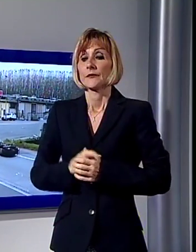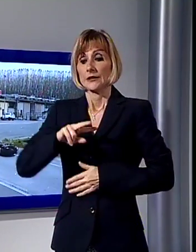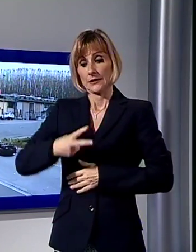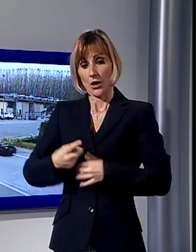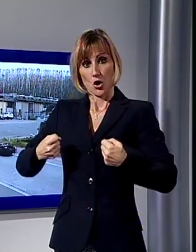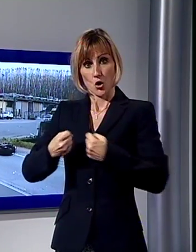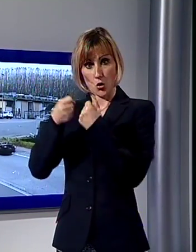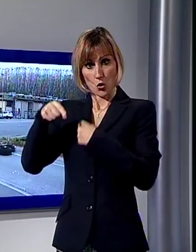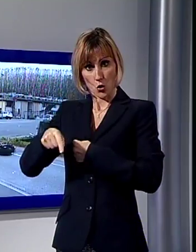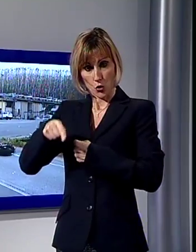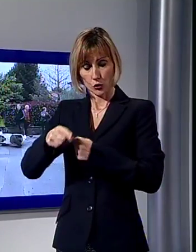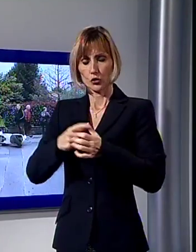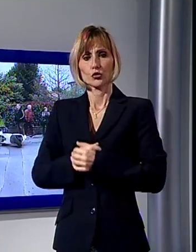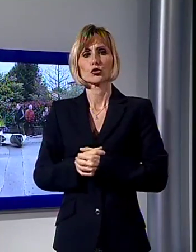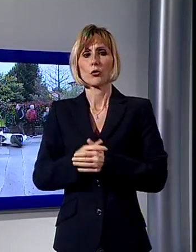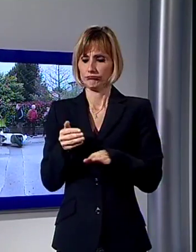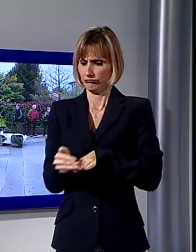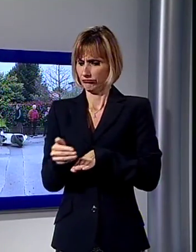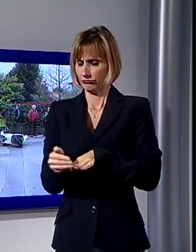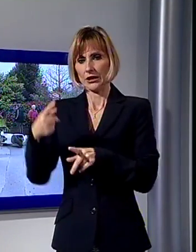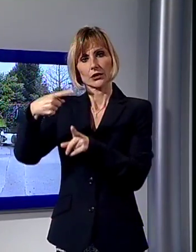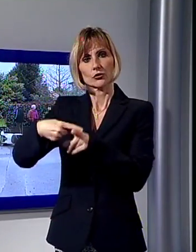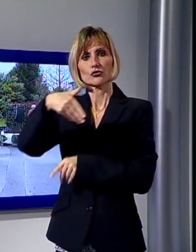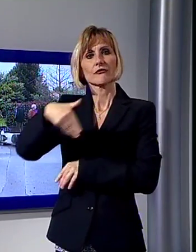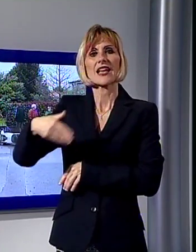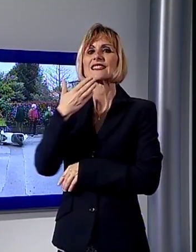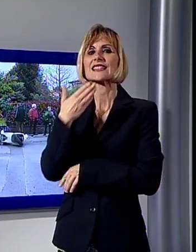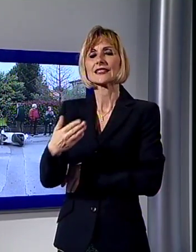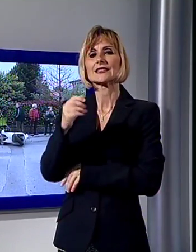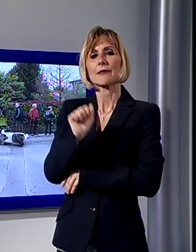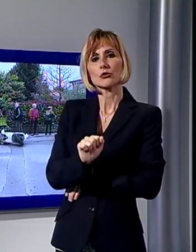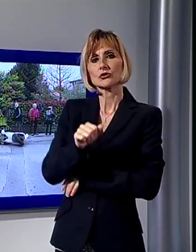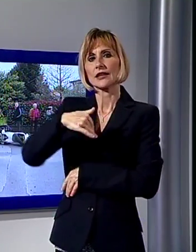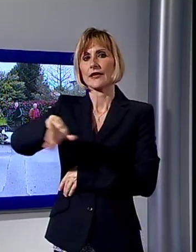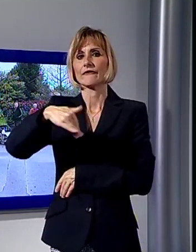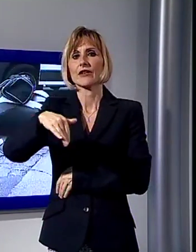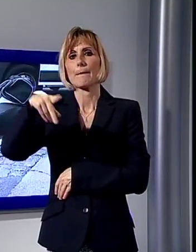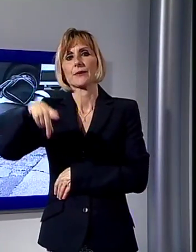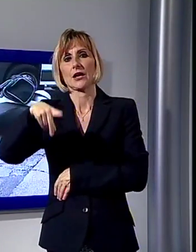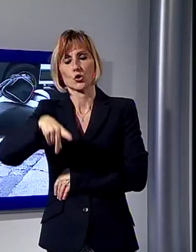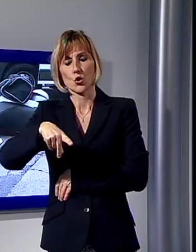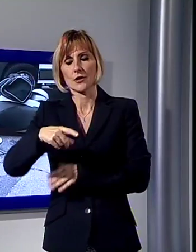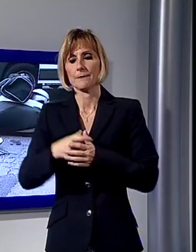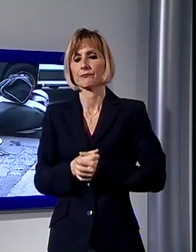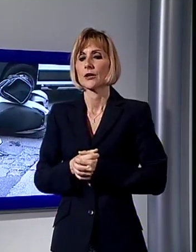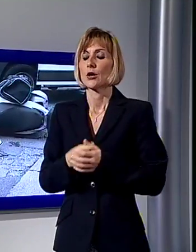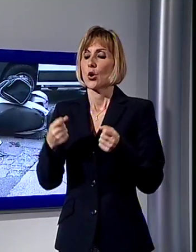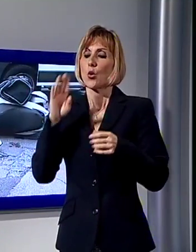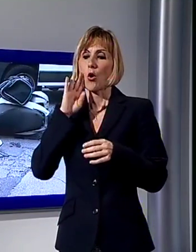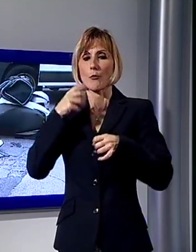episodio si è verificato poco dopo all'incrocio tra via Santissima Annunziata e via delle Pierone dove uno scooterista per evitare un